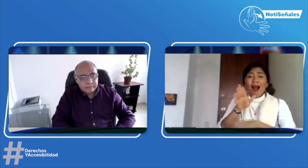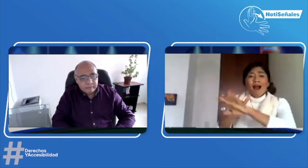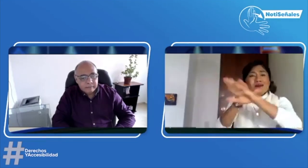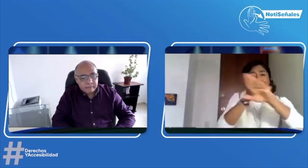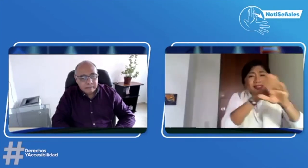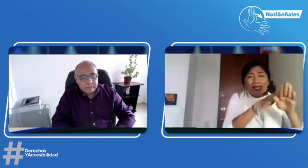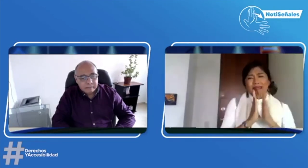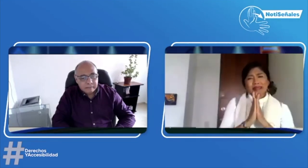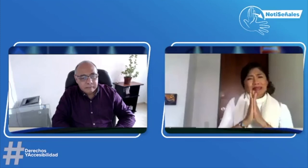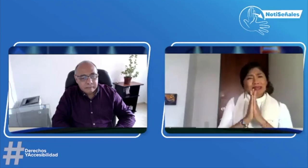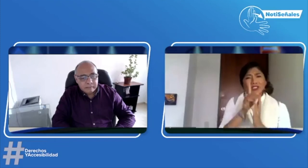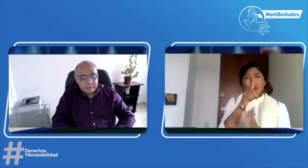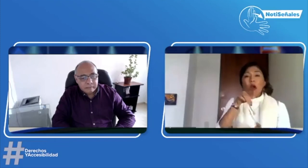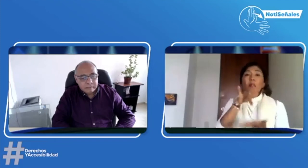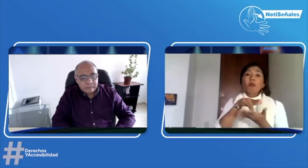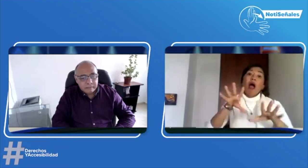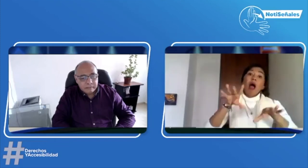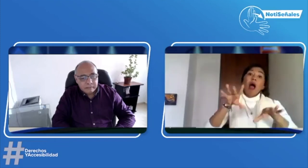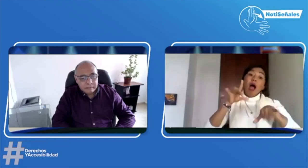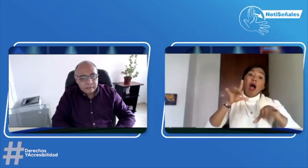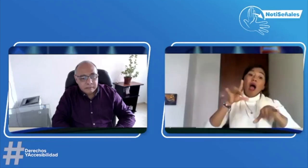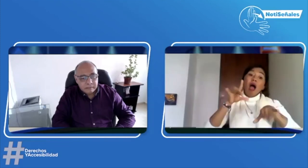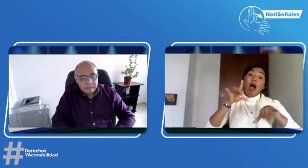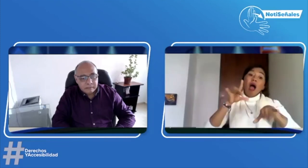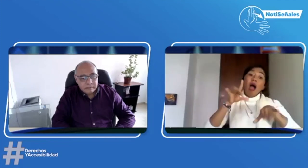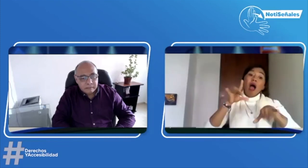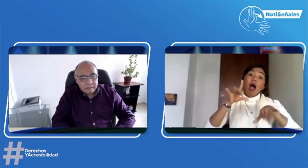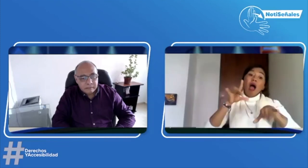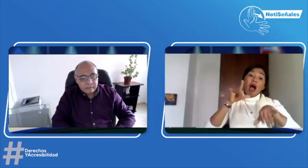de formación no hay estas...